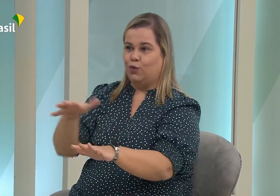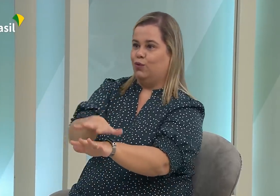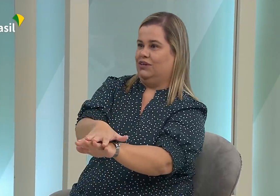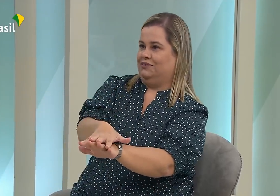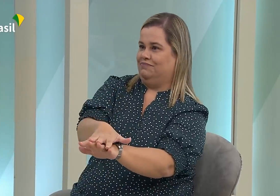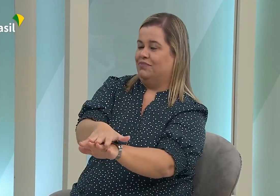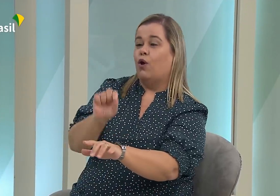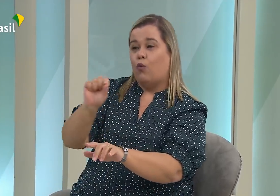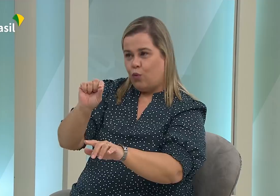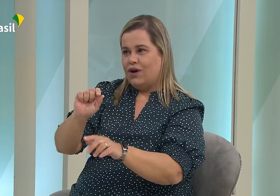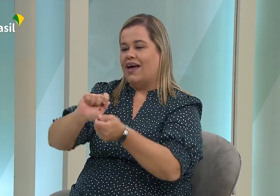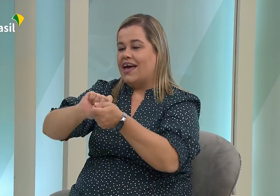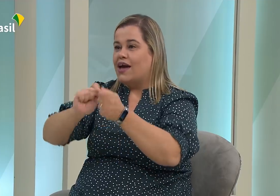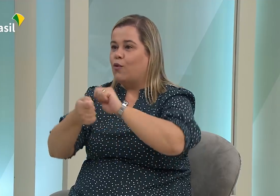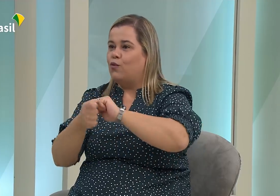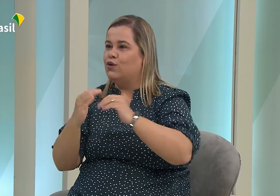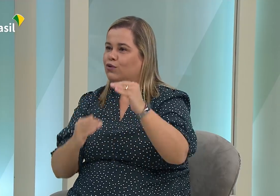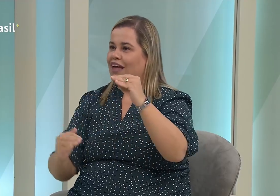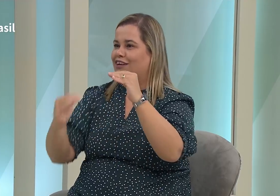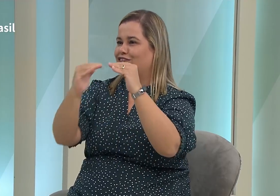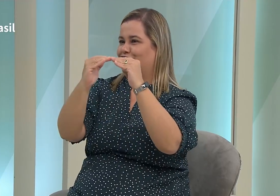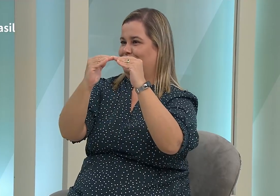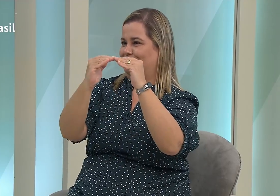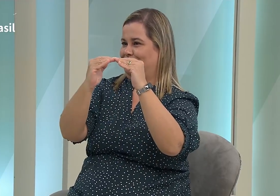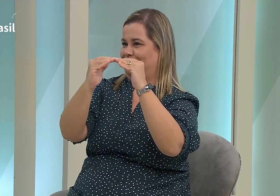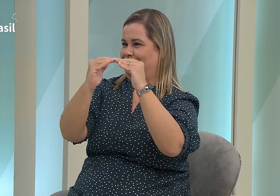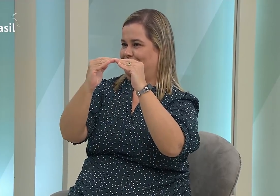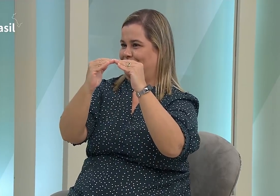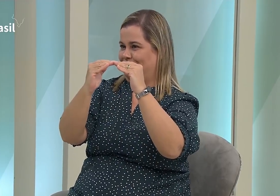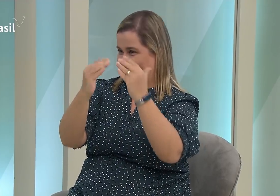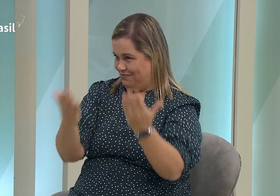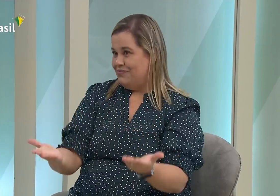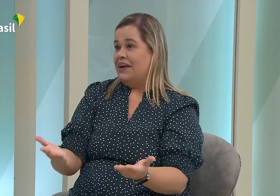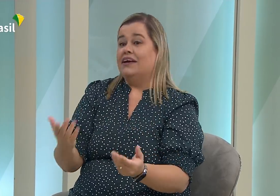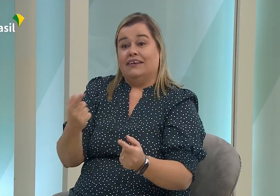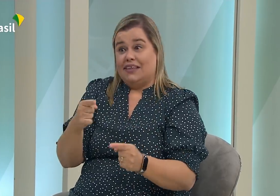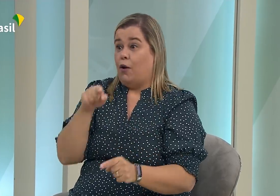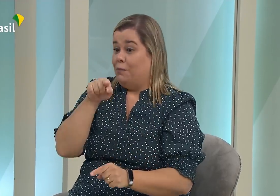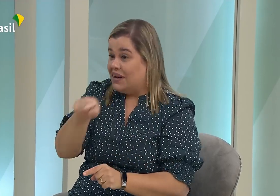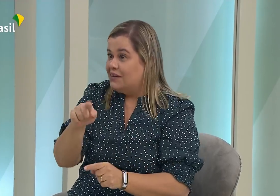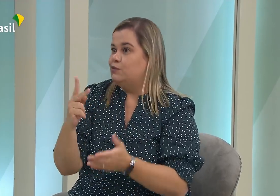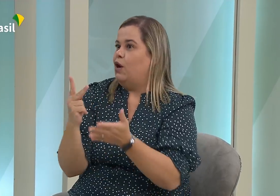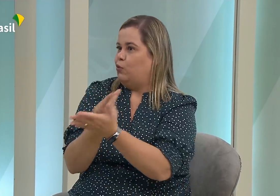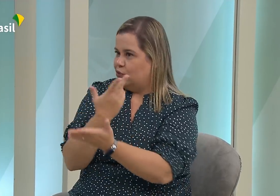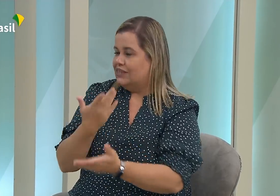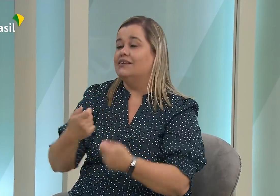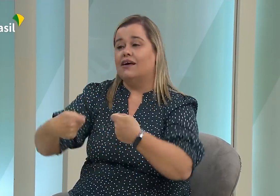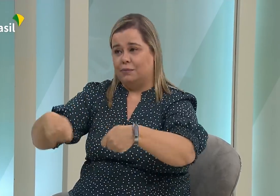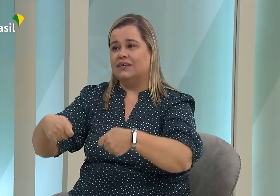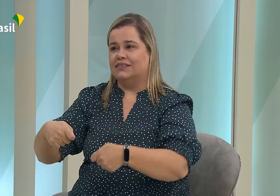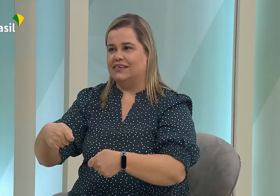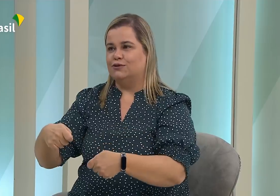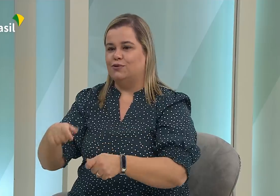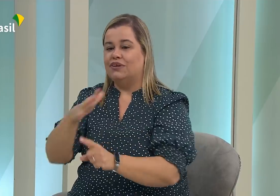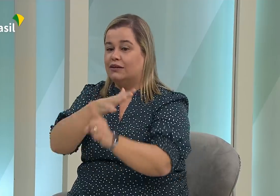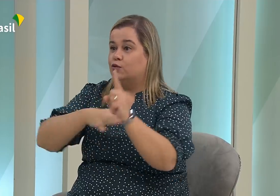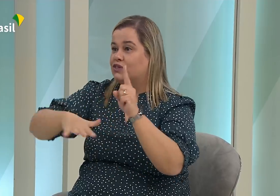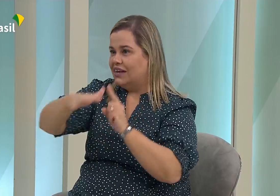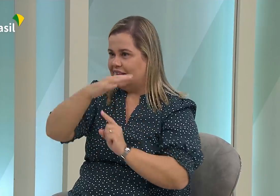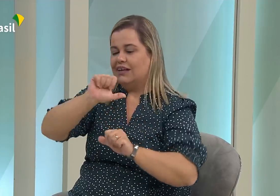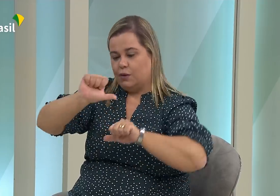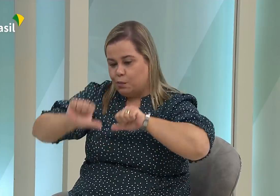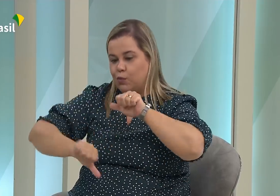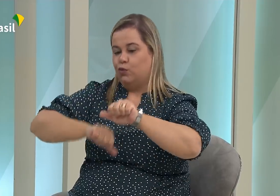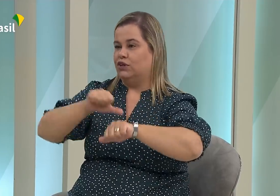para que a sociedade entenda que tem que respeitar todas as pessoas com deficiência. E assim aconteceu